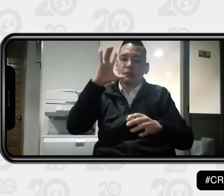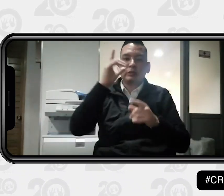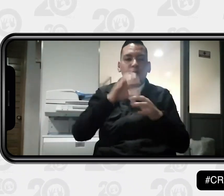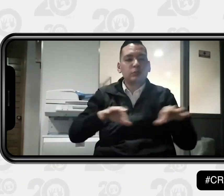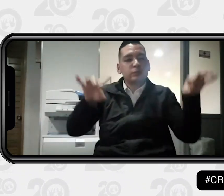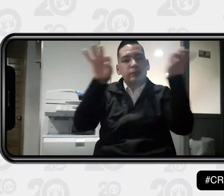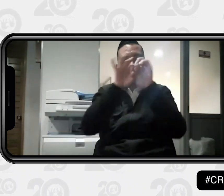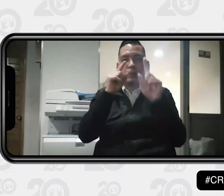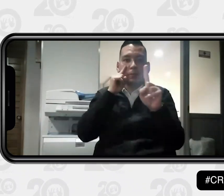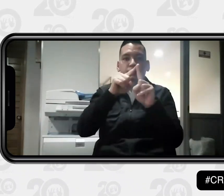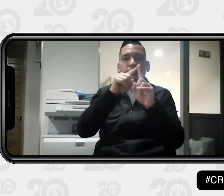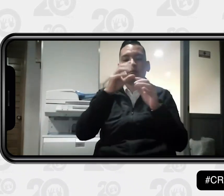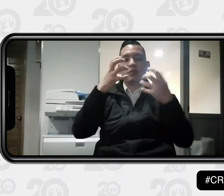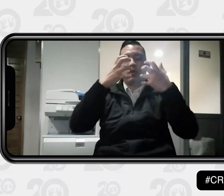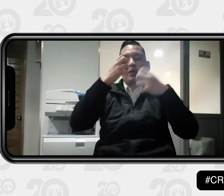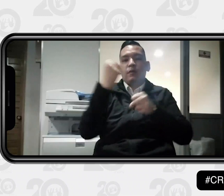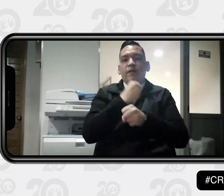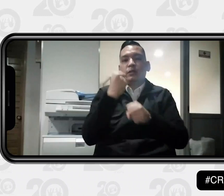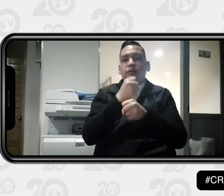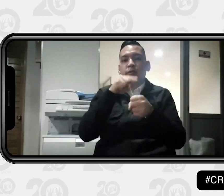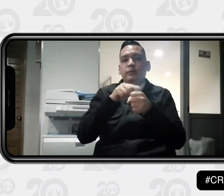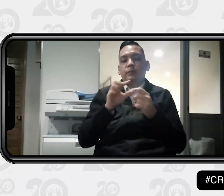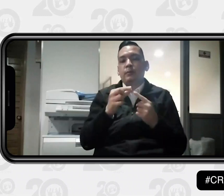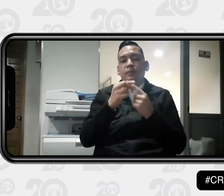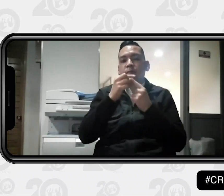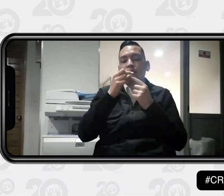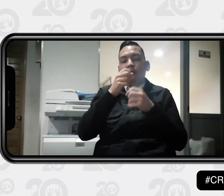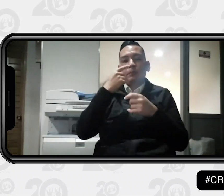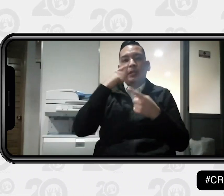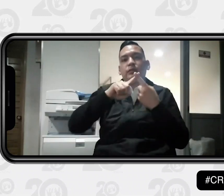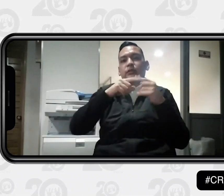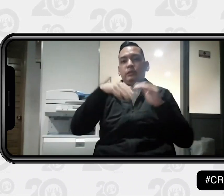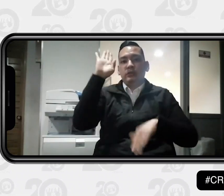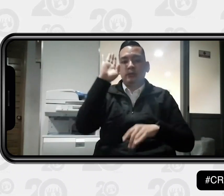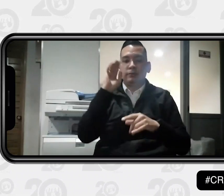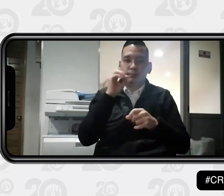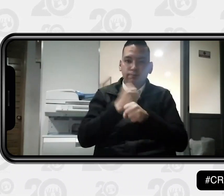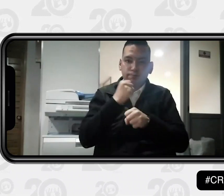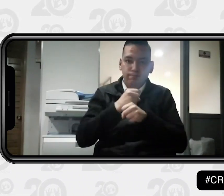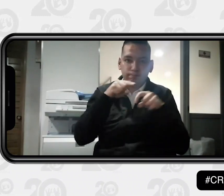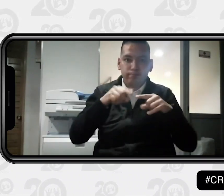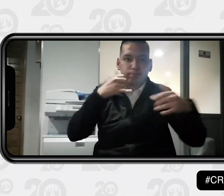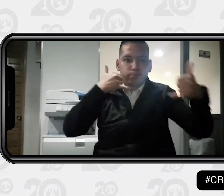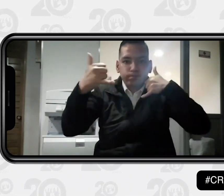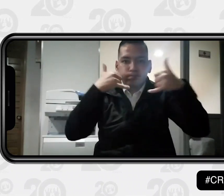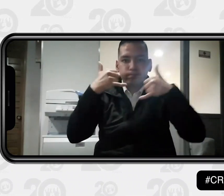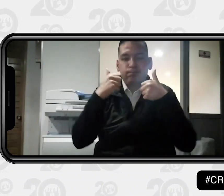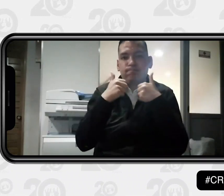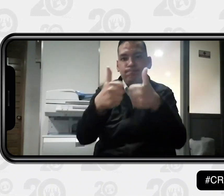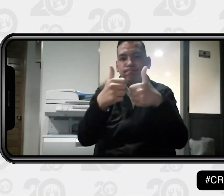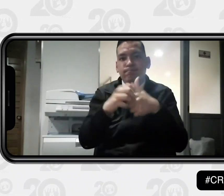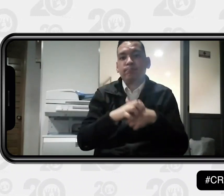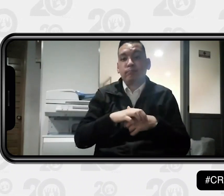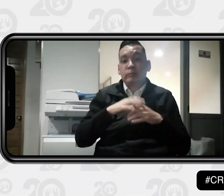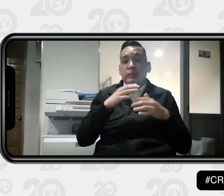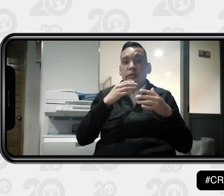familiar, pero más para el contexto laboral lo uso. Y puedo hacer llamadas, puedo hacer uso de este servicio.